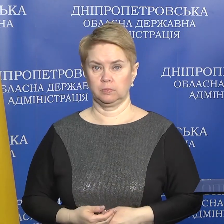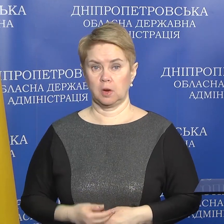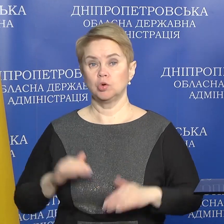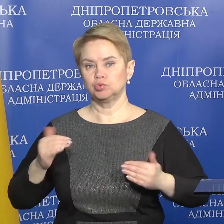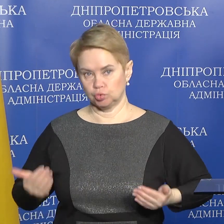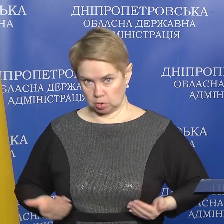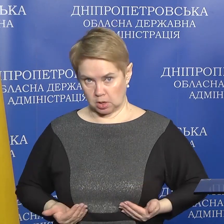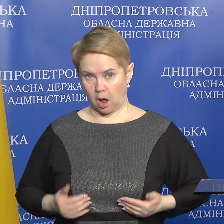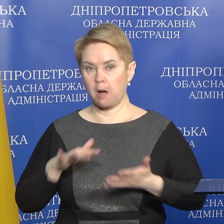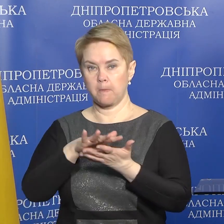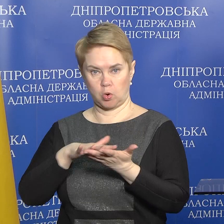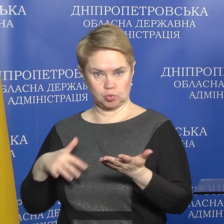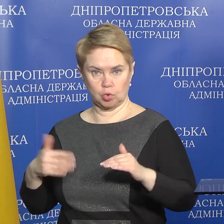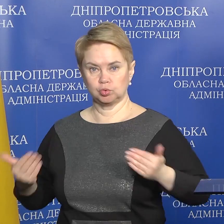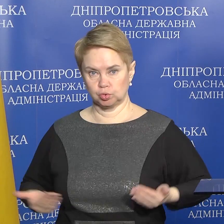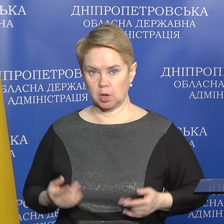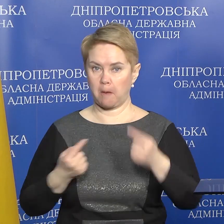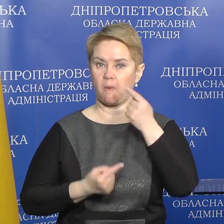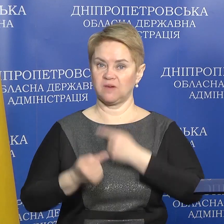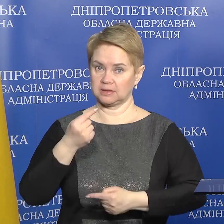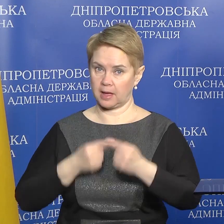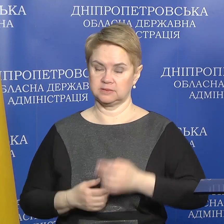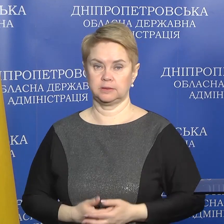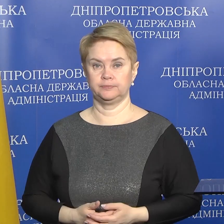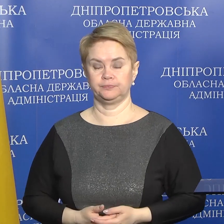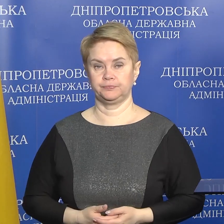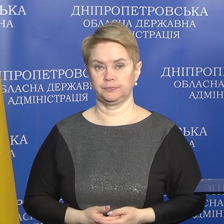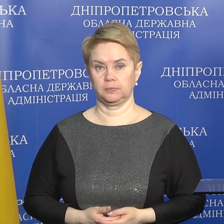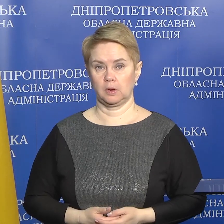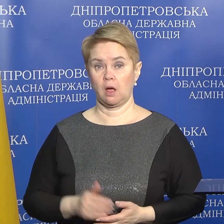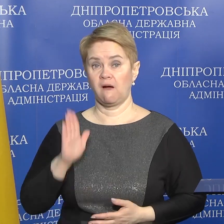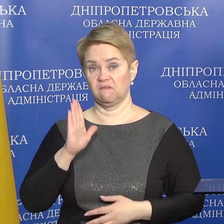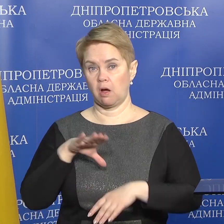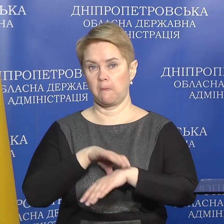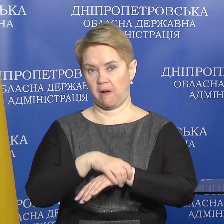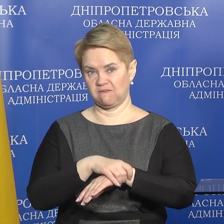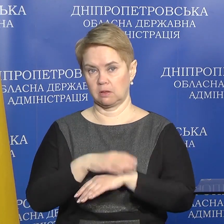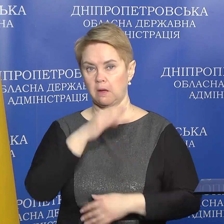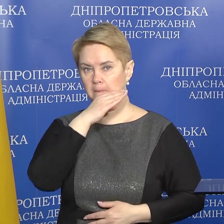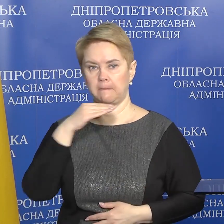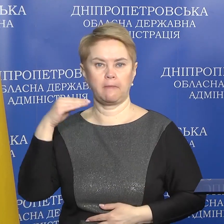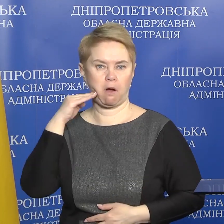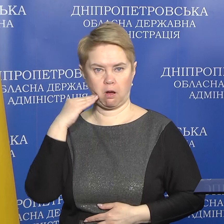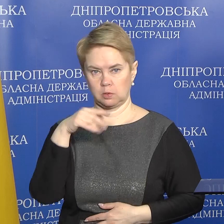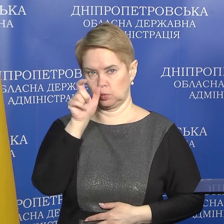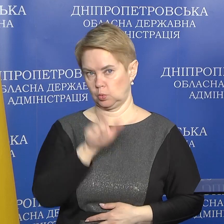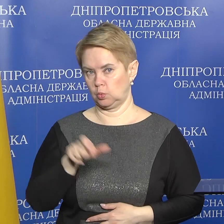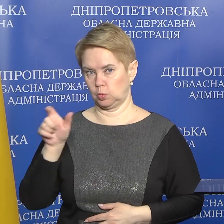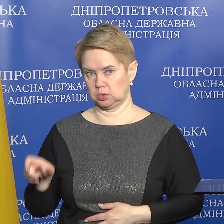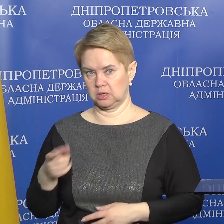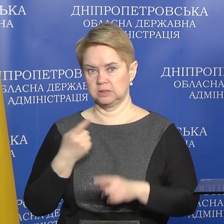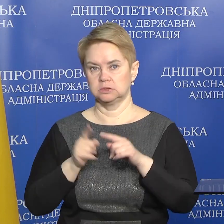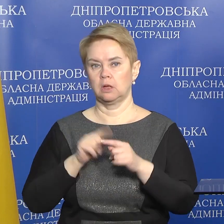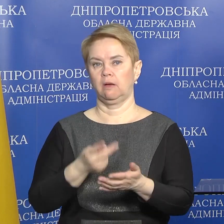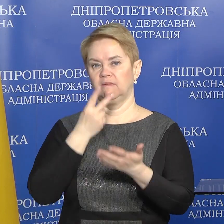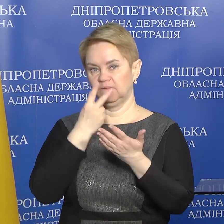Життя продовжується, життя повертається. В Павлограді багато людей. Це